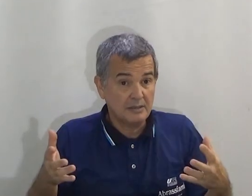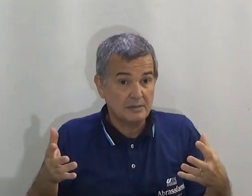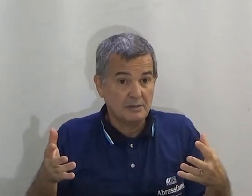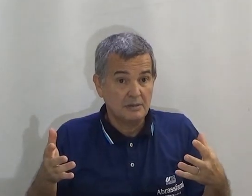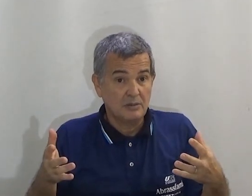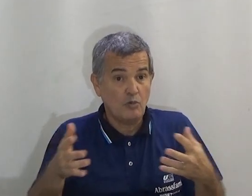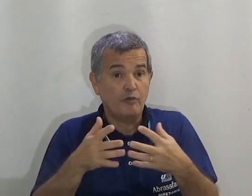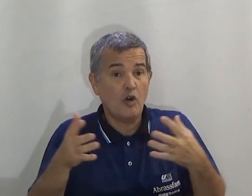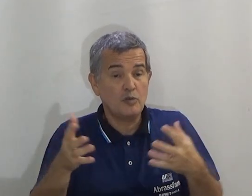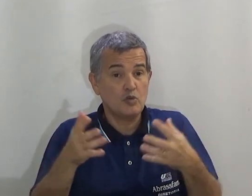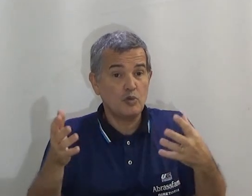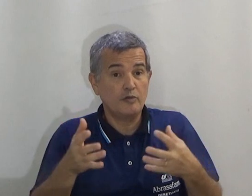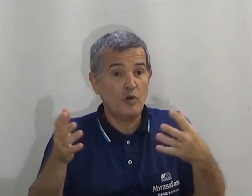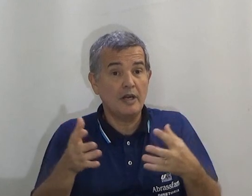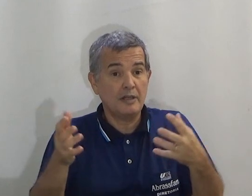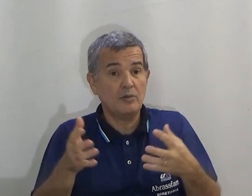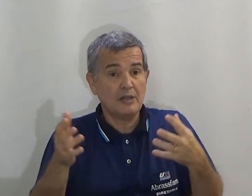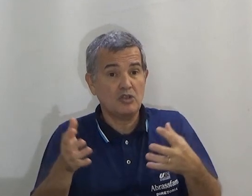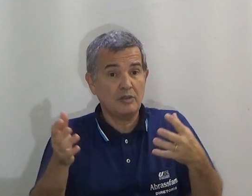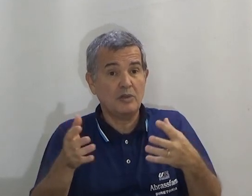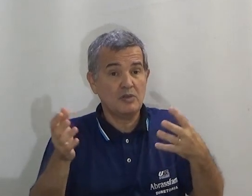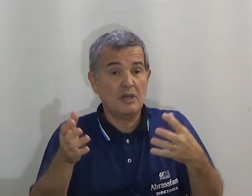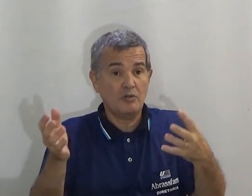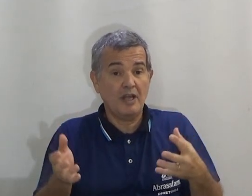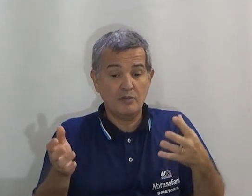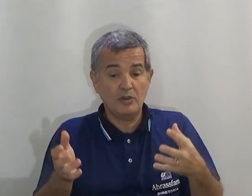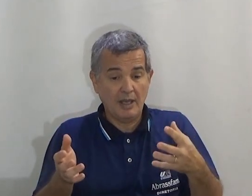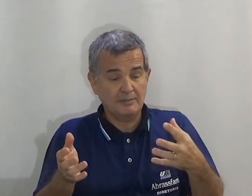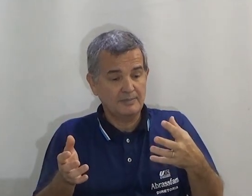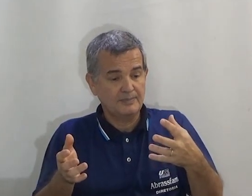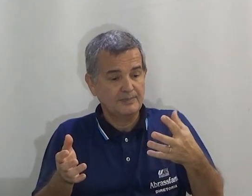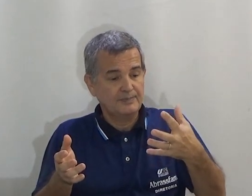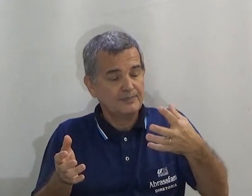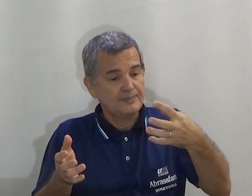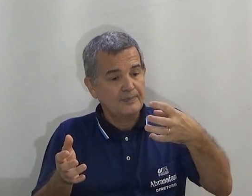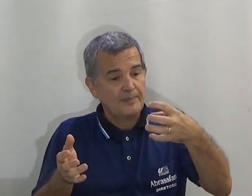Varia. Conforme o surdo for olhando. E achando que o sinal deve mudar.